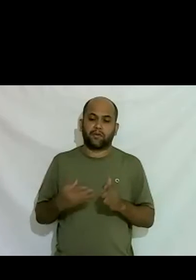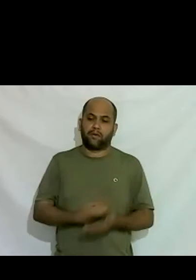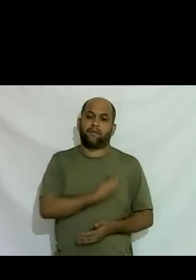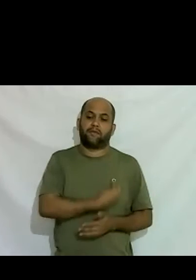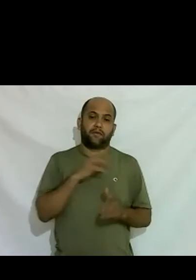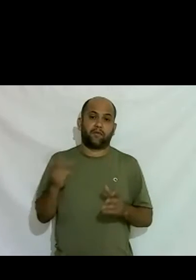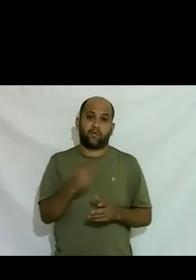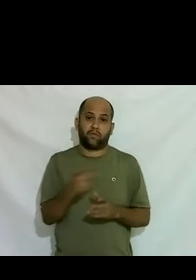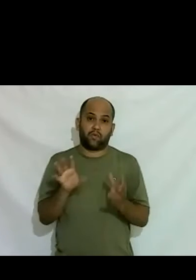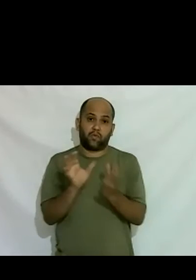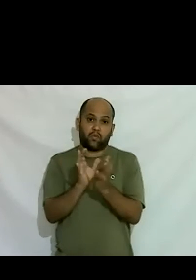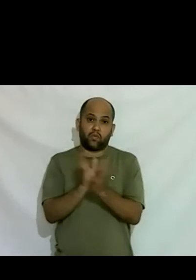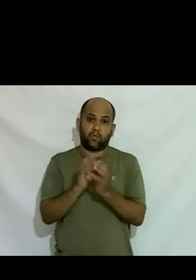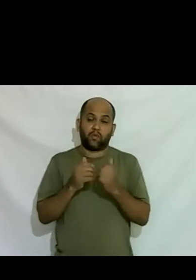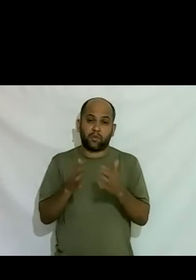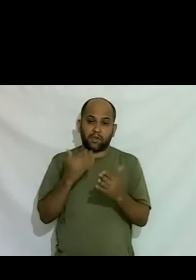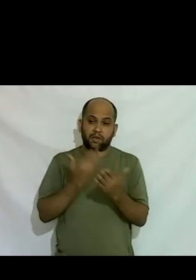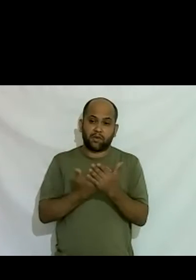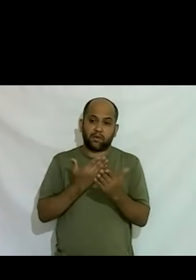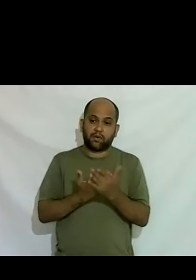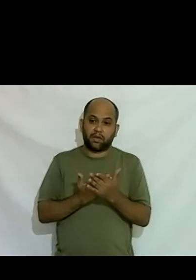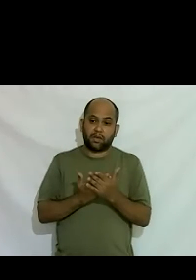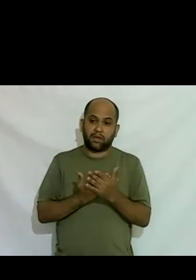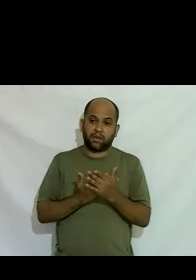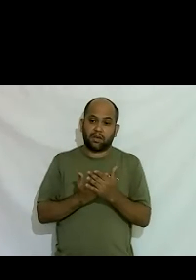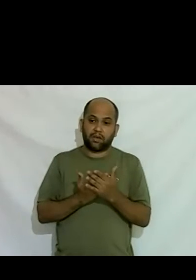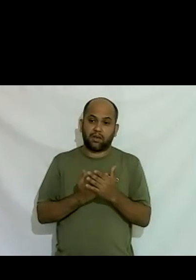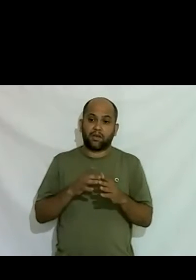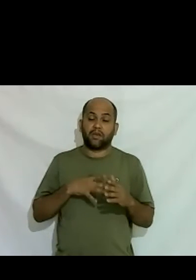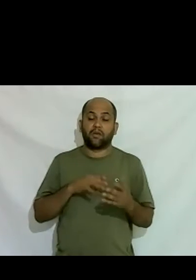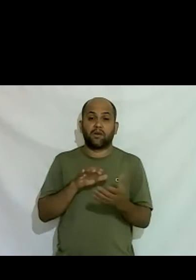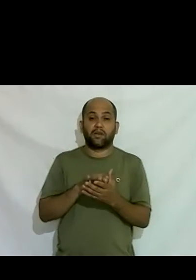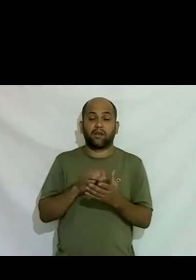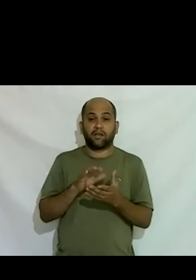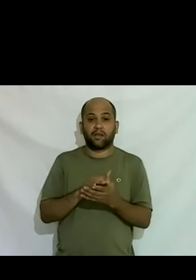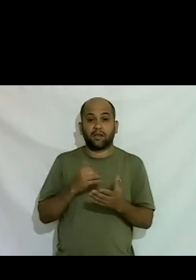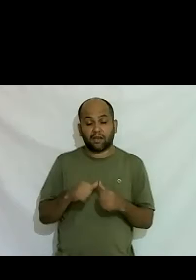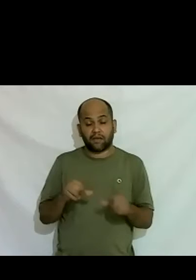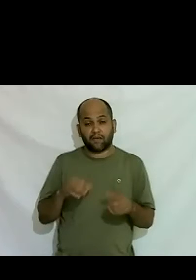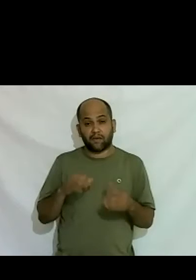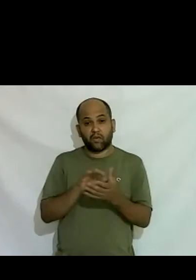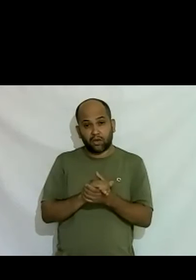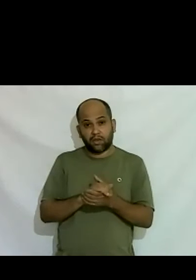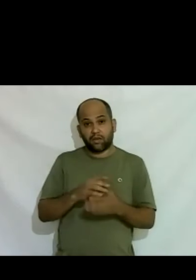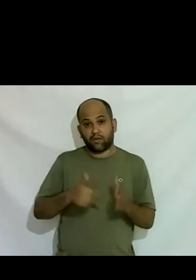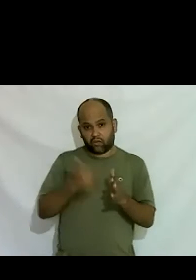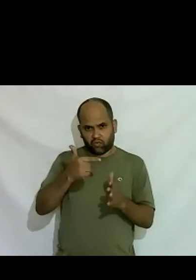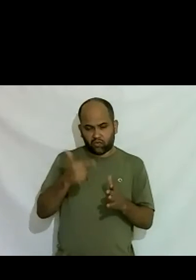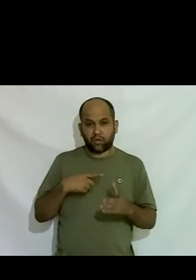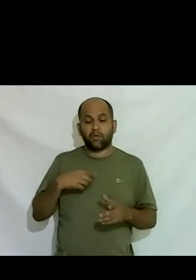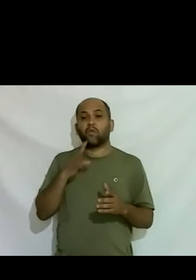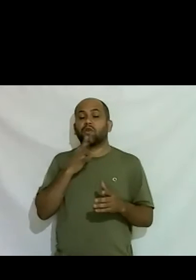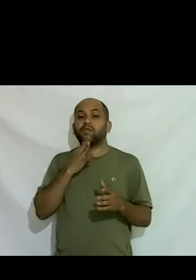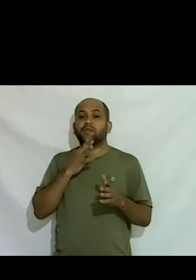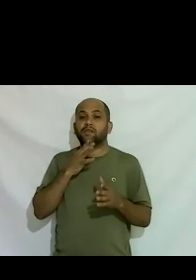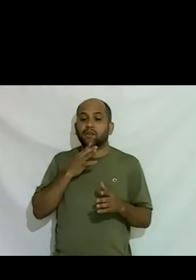grupos e começando a estudar quando eu tava com minha segunda esposa eu conheci um especialista em sexualidade né